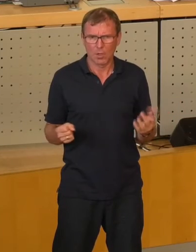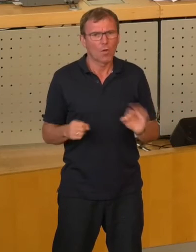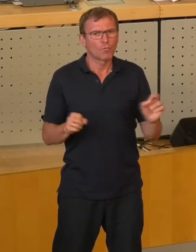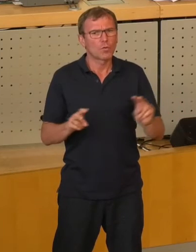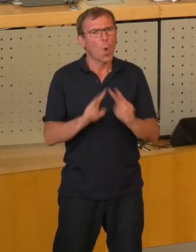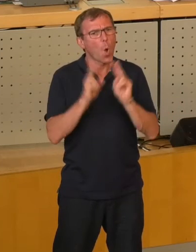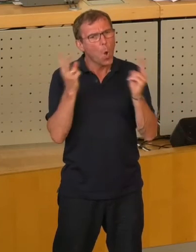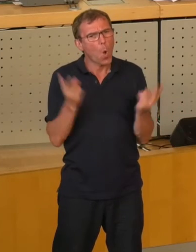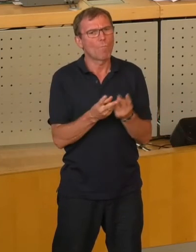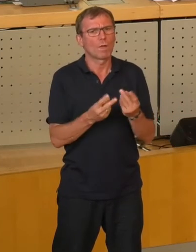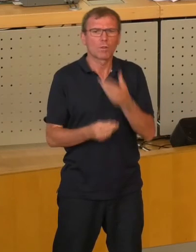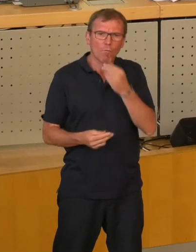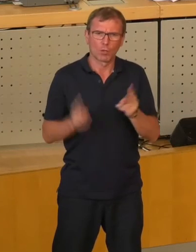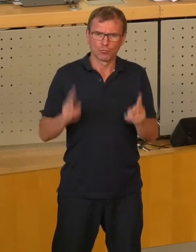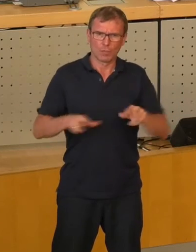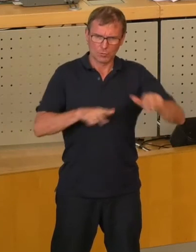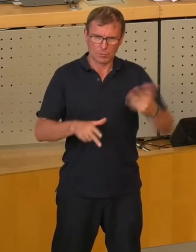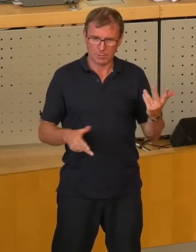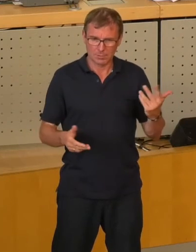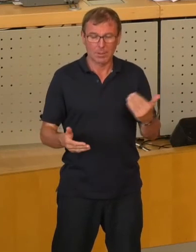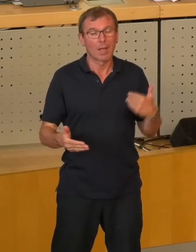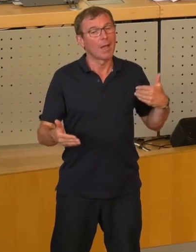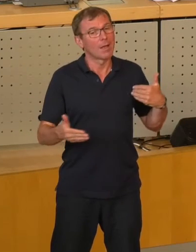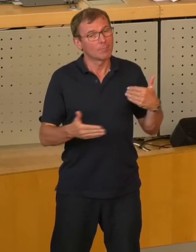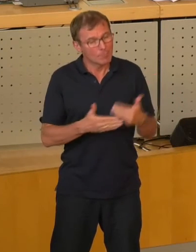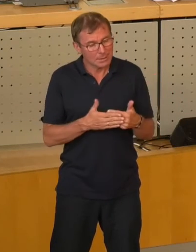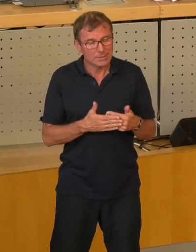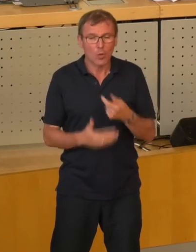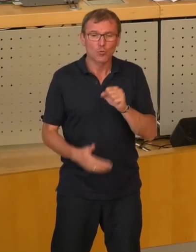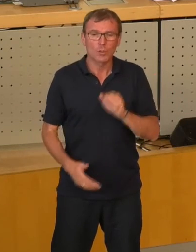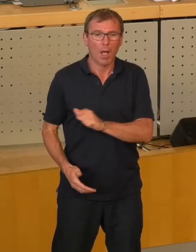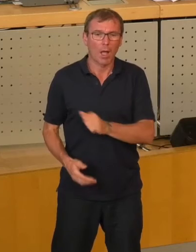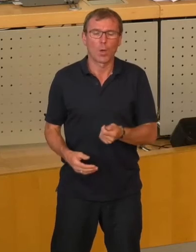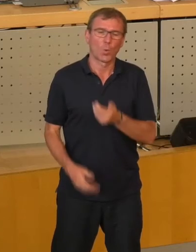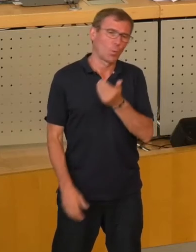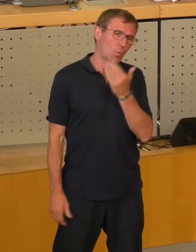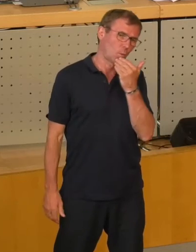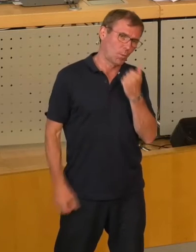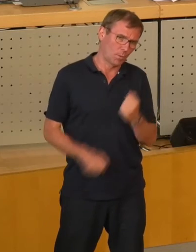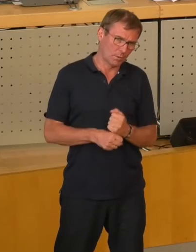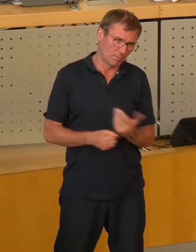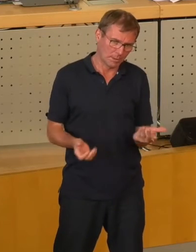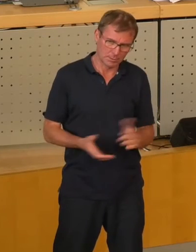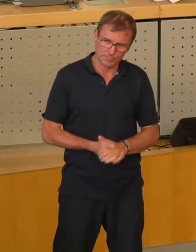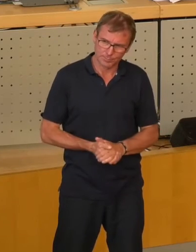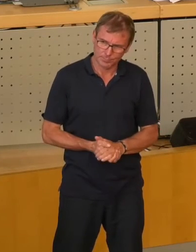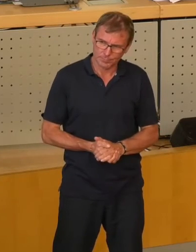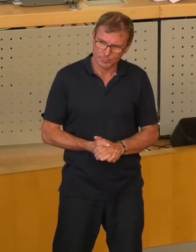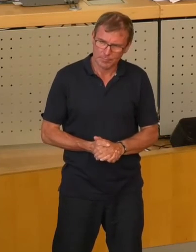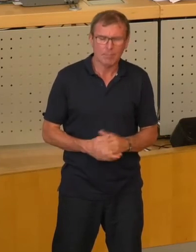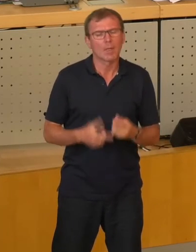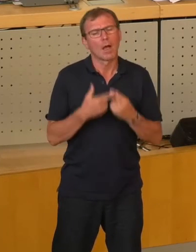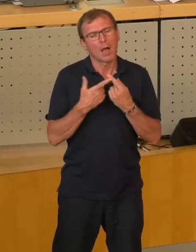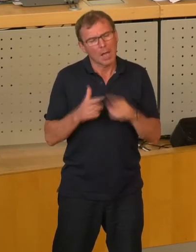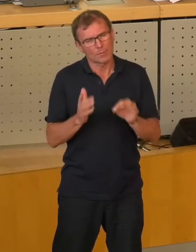ökologische Stadt zu tun? Bisher hat sie sich damit, meines Erkenntnisses nach, nicht hervorgetan. Ein